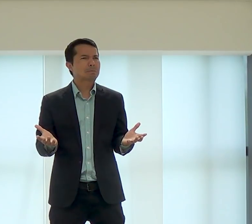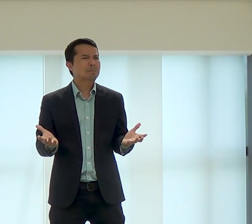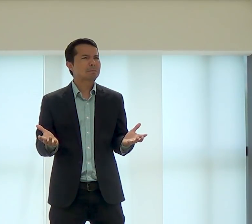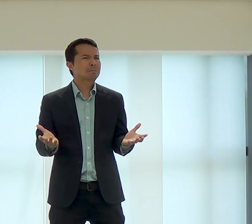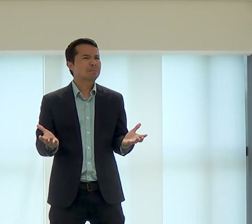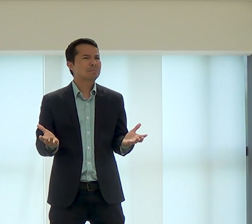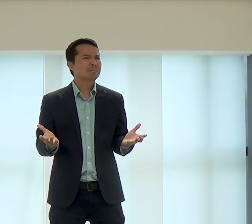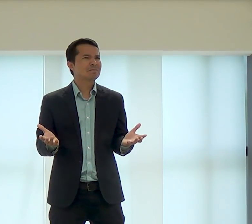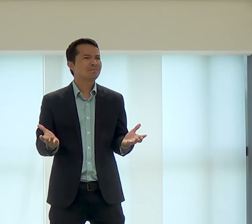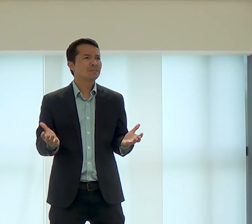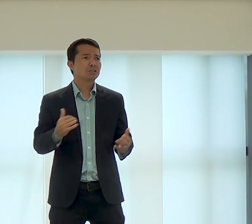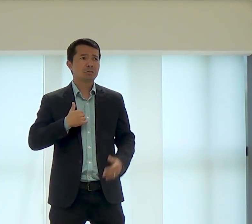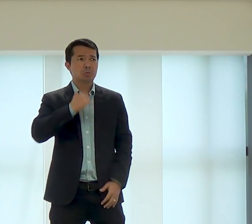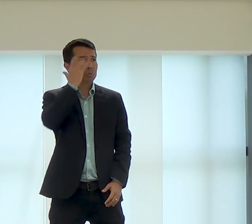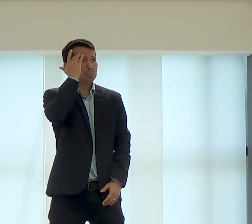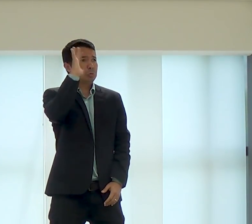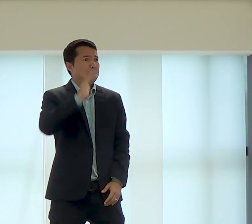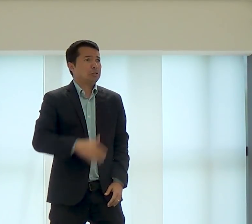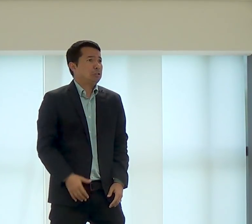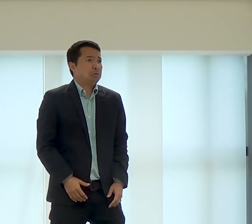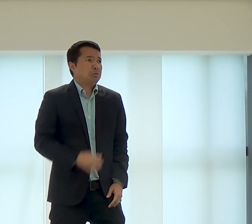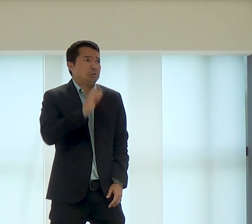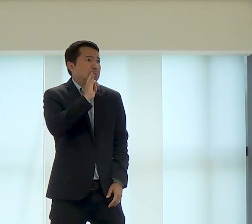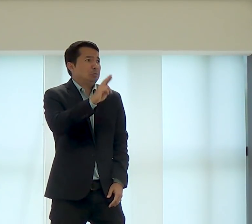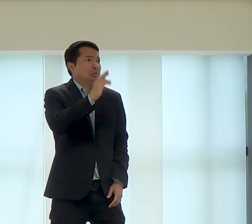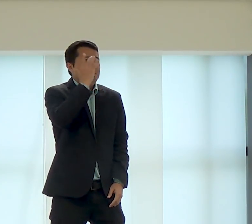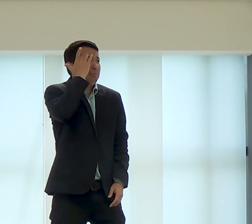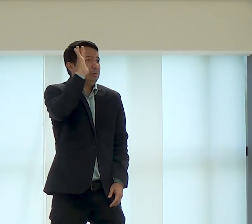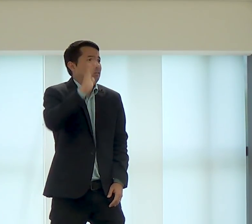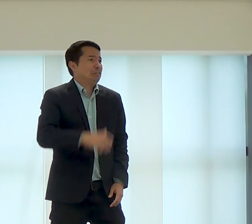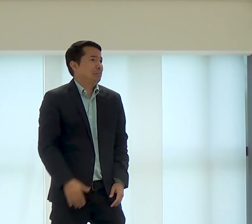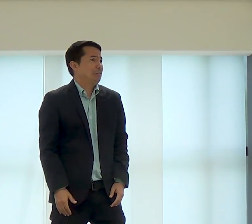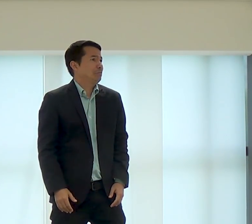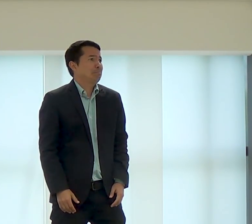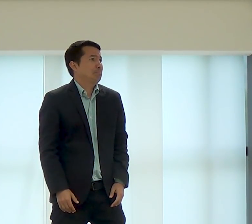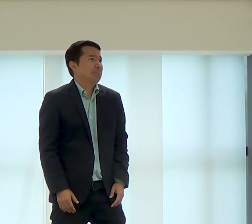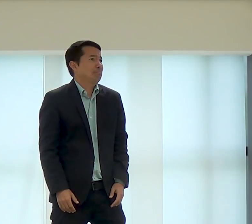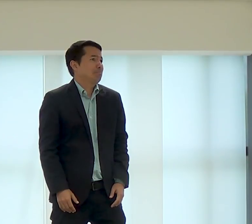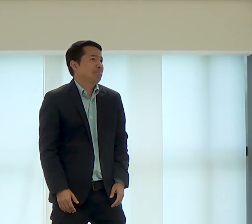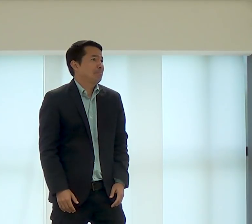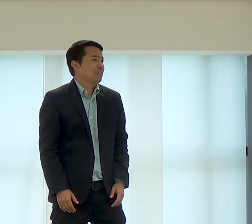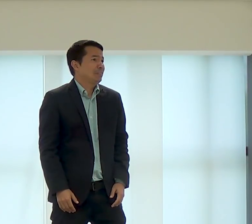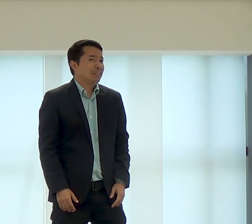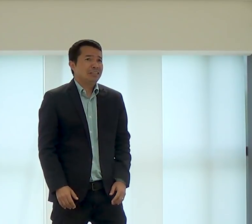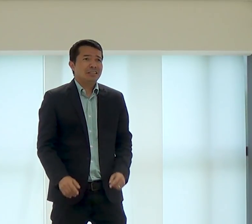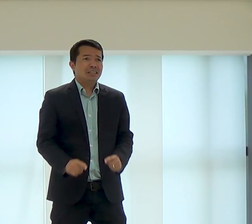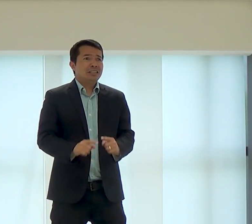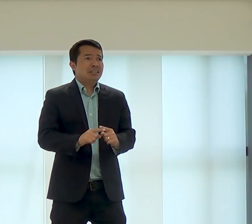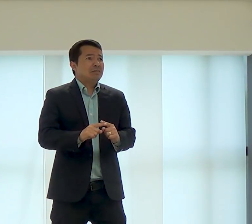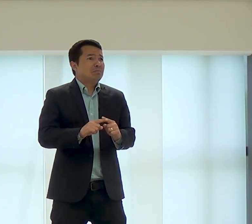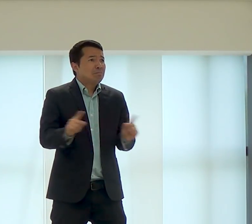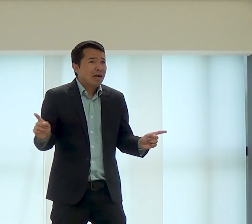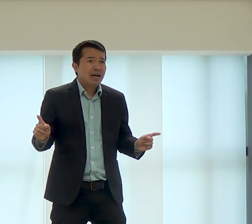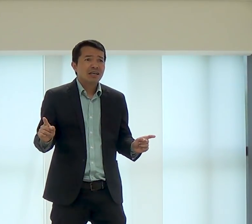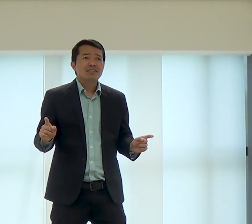não medita, eu não sei, eu não sei responder, por que esse enigma,